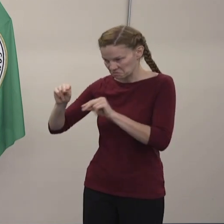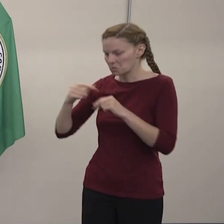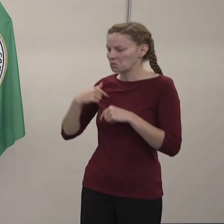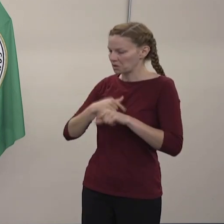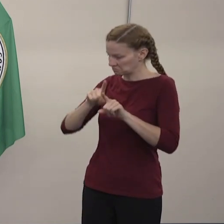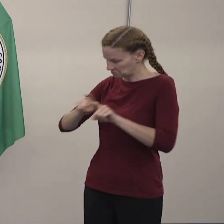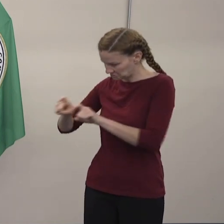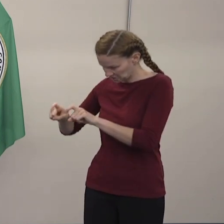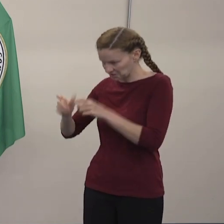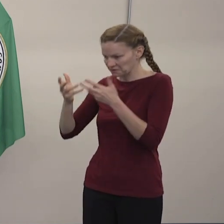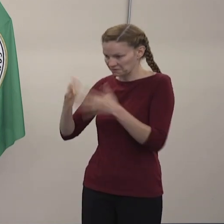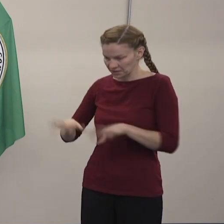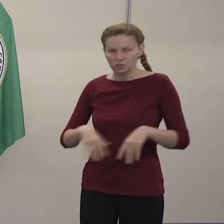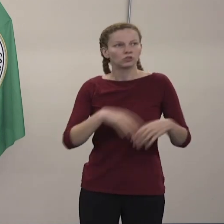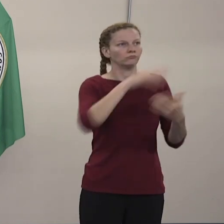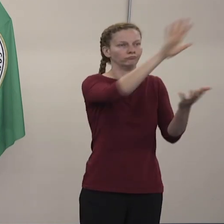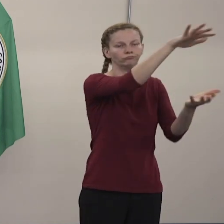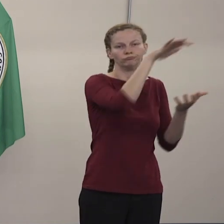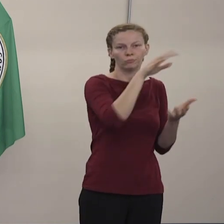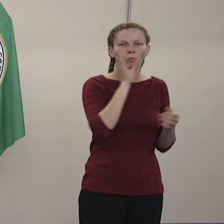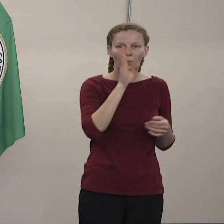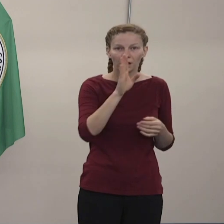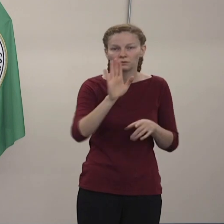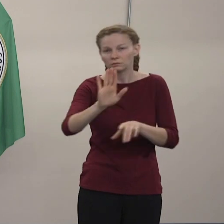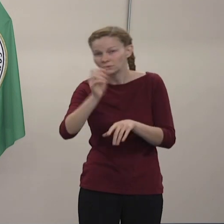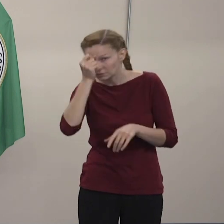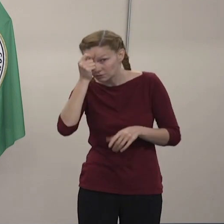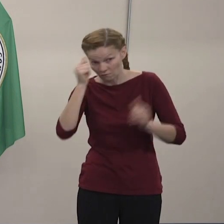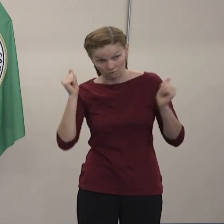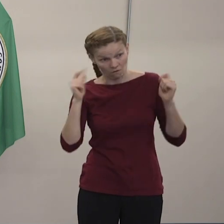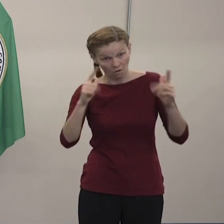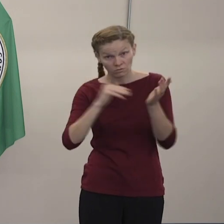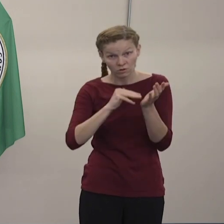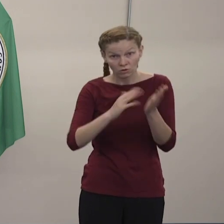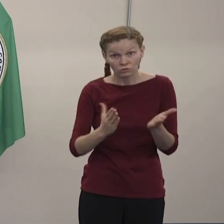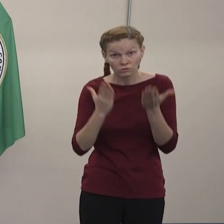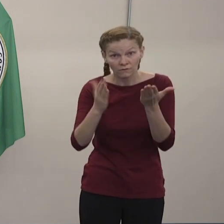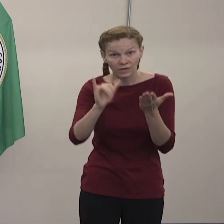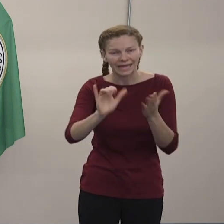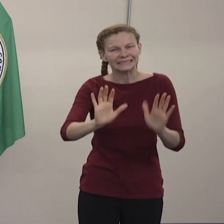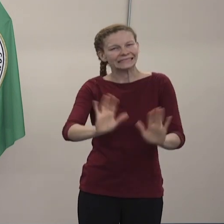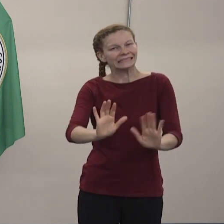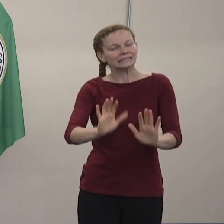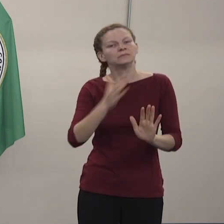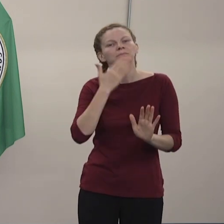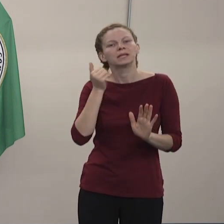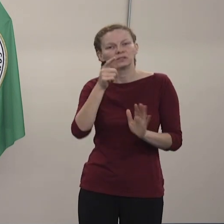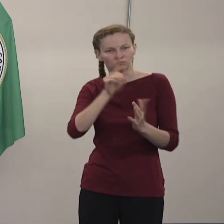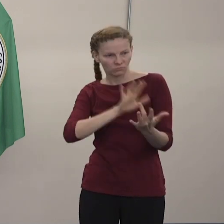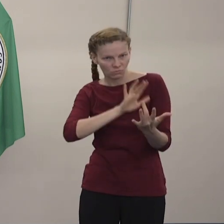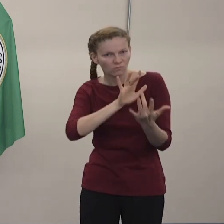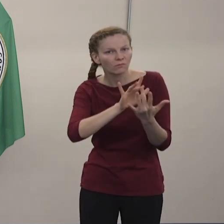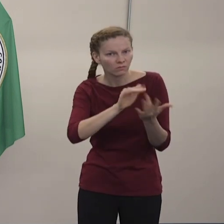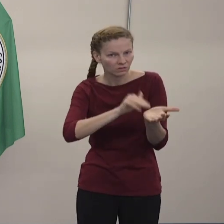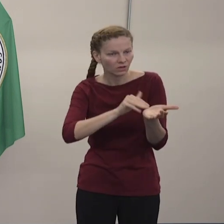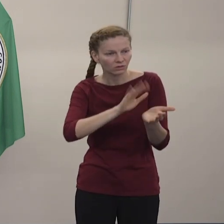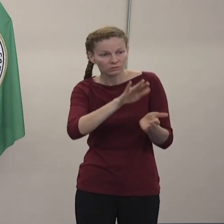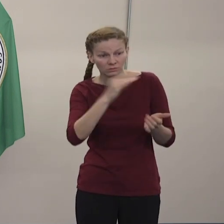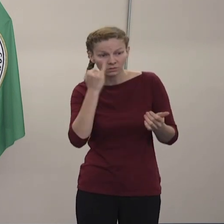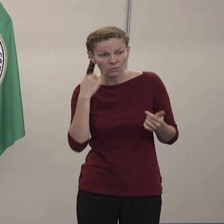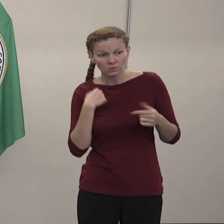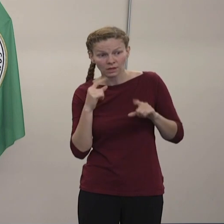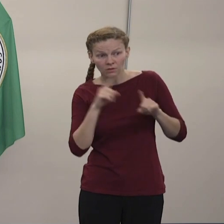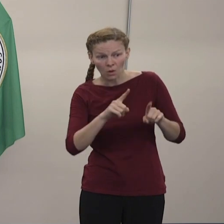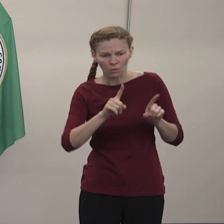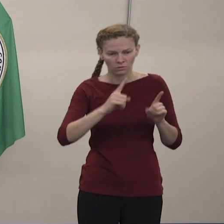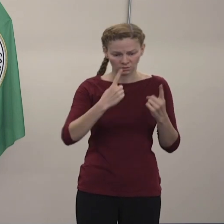Pero por favor abren primero con su profesional médico sobre el coste antes de que